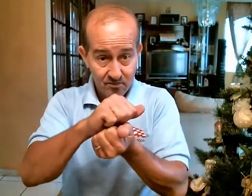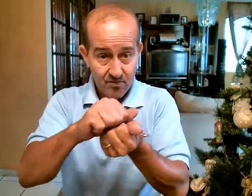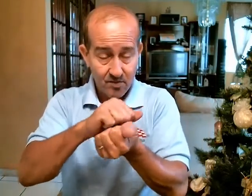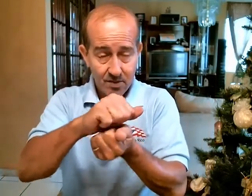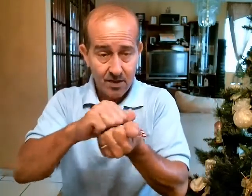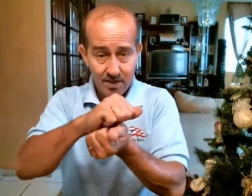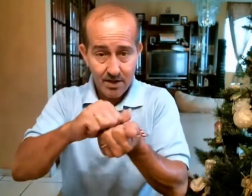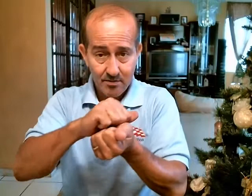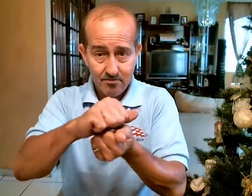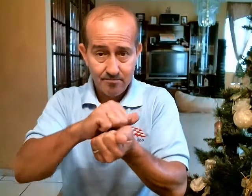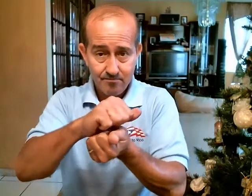Lavar